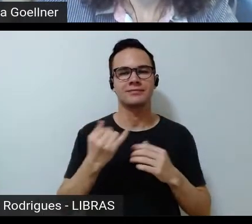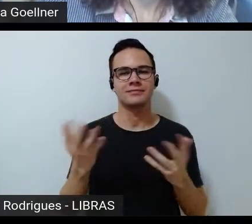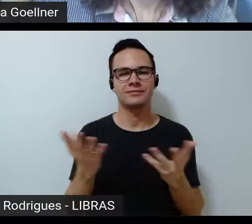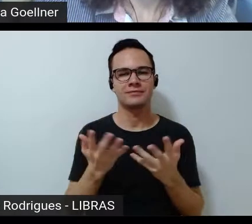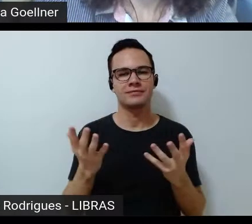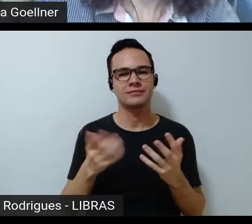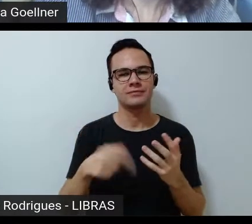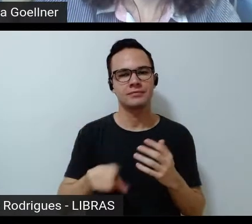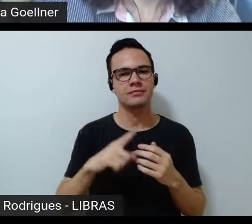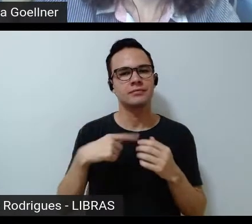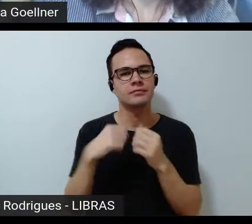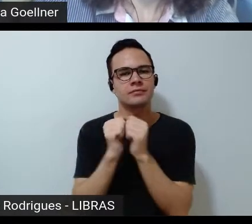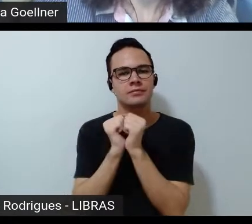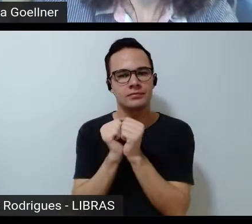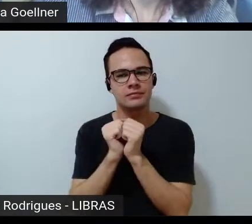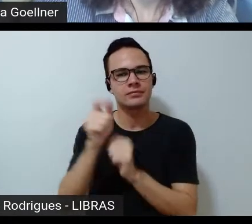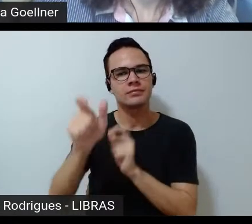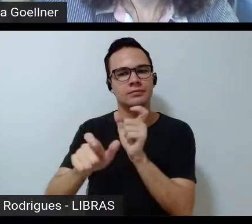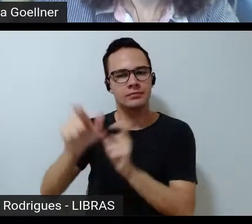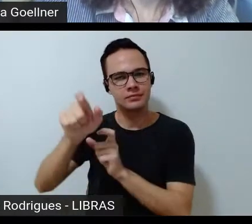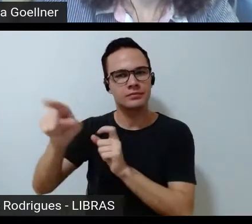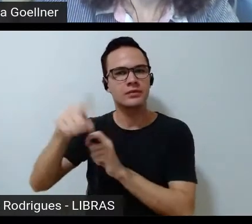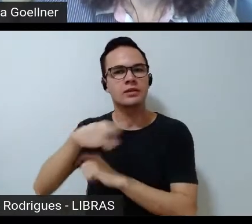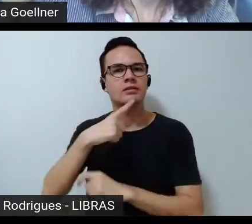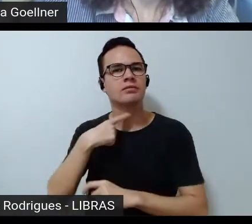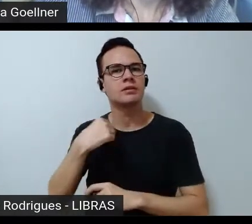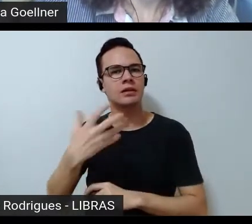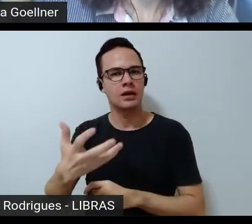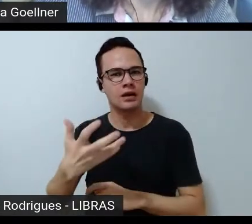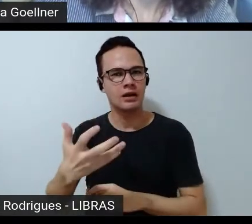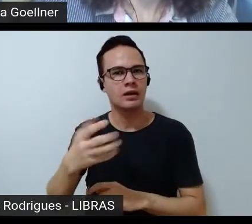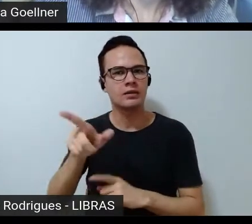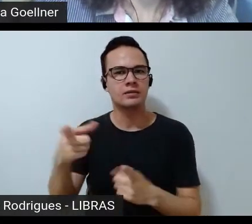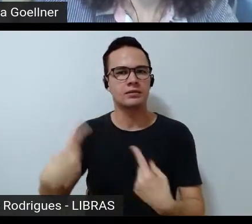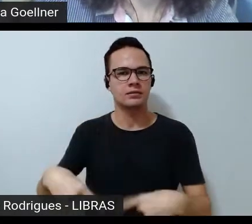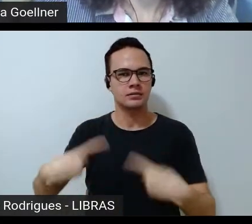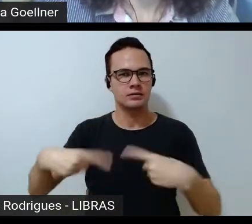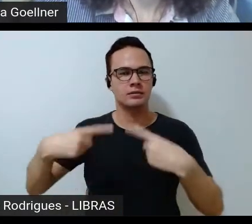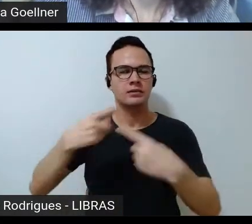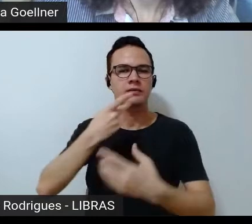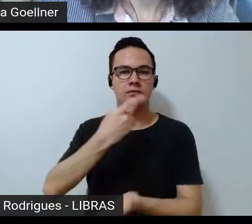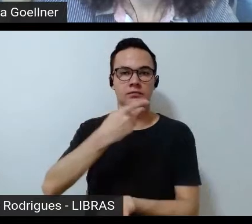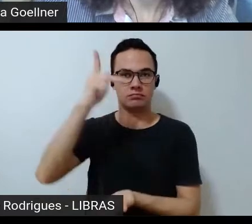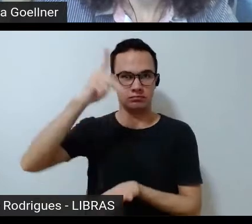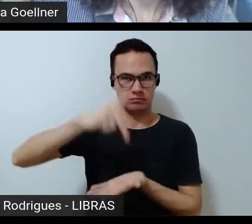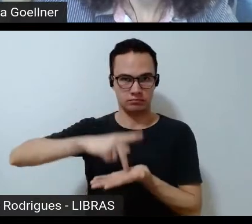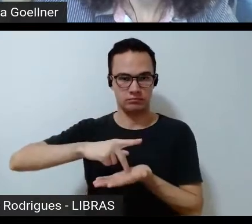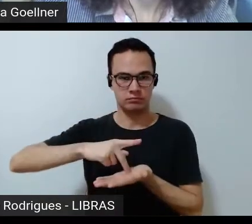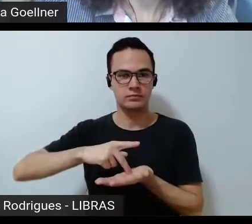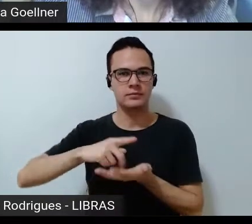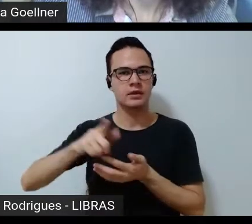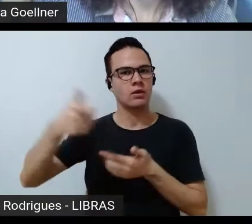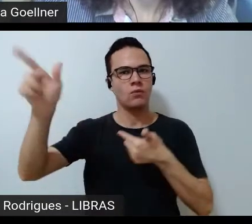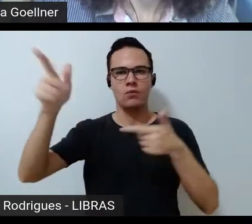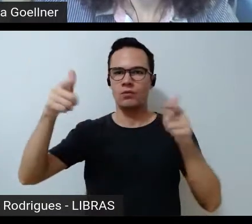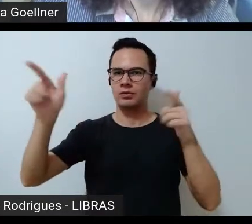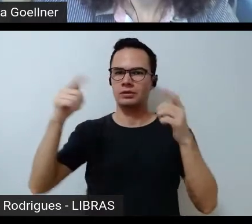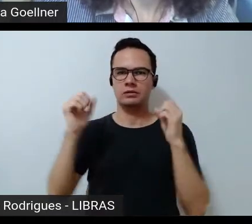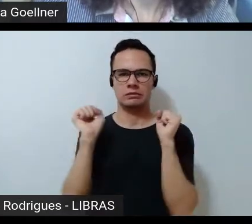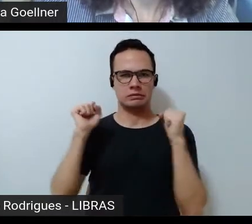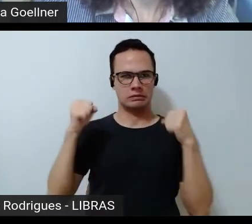a gente ficar junto de gente que está interessado em discutir e, sinceramente, levantar outras bandeiras.